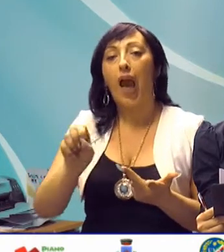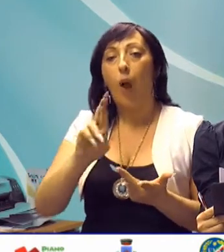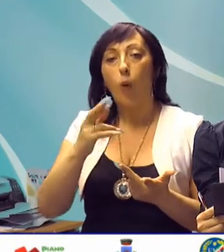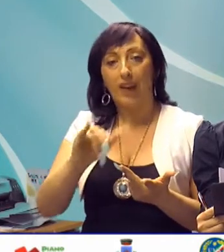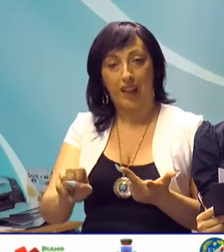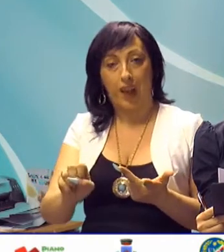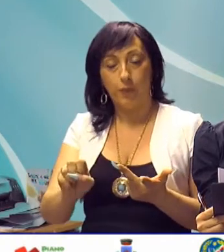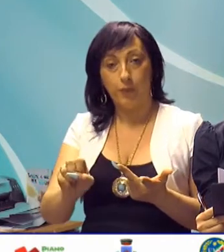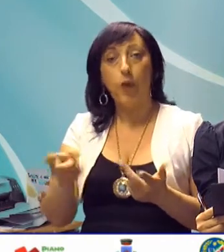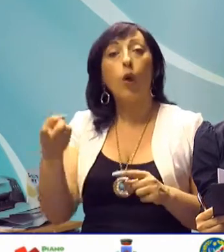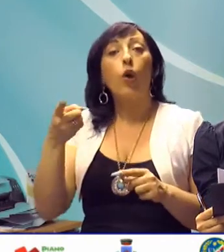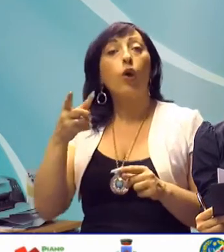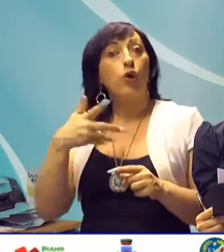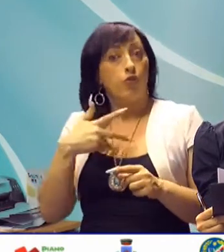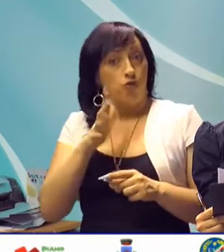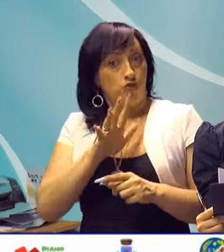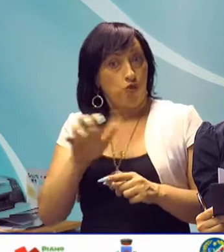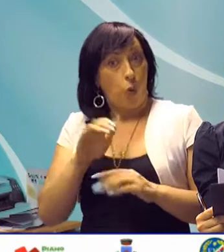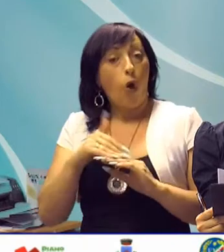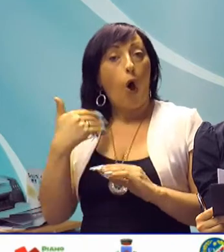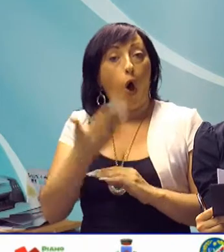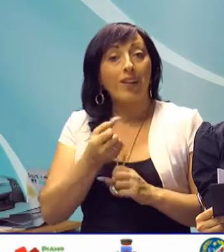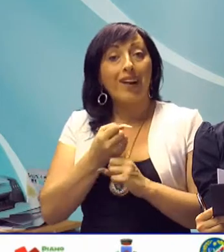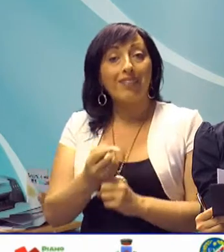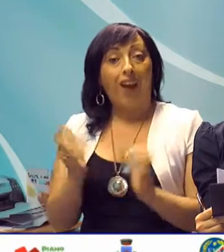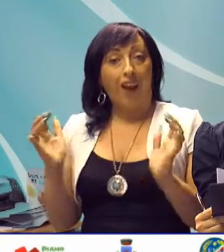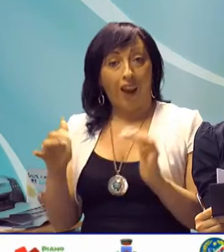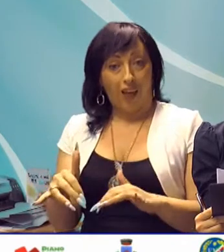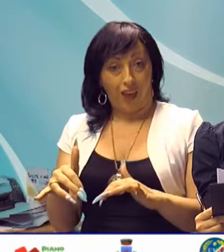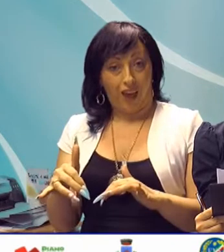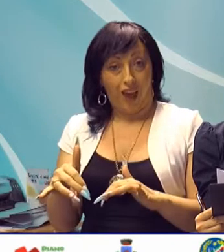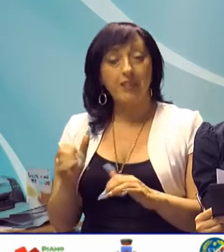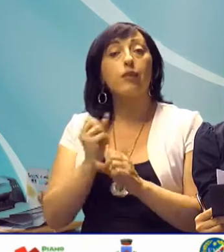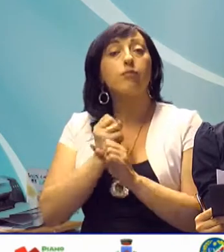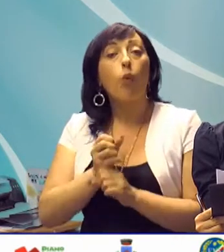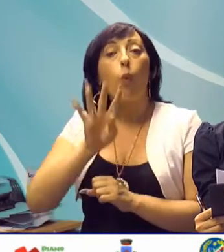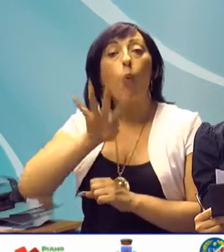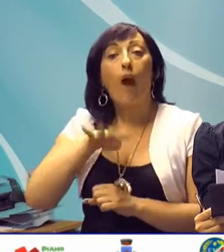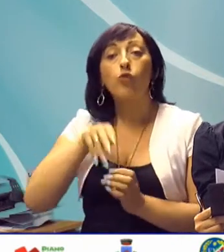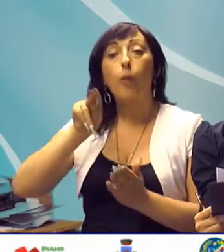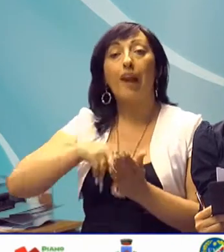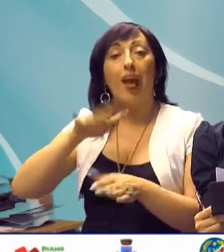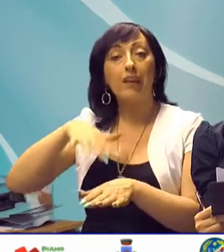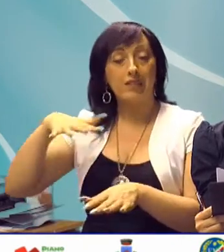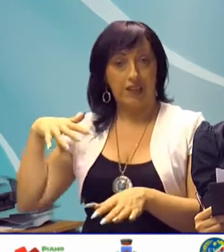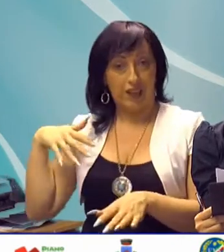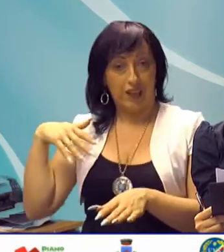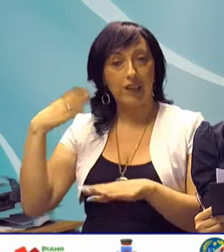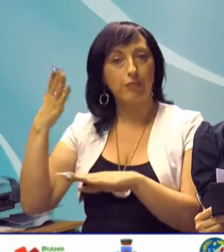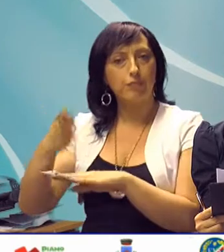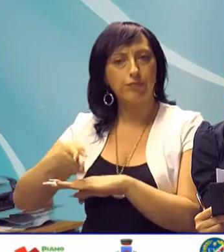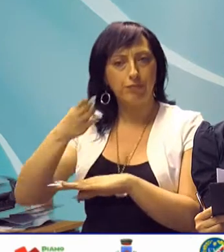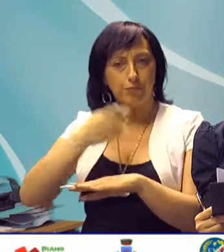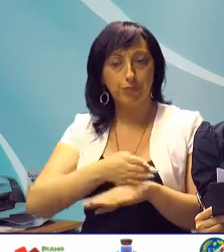Oltre 500 i delegati in rappresentanza di circa 4000 iscritti, suddivisi